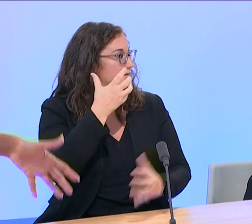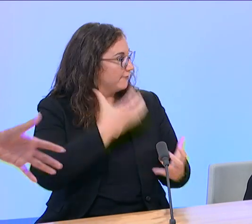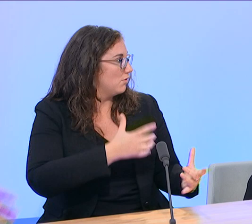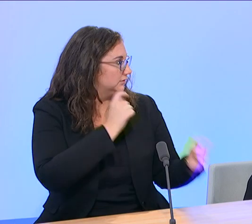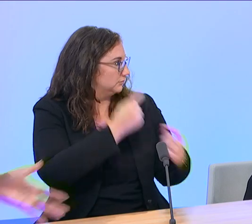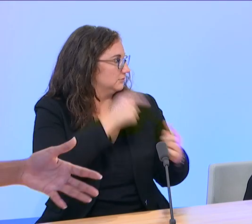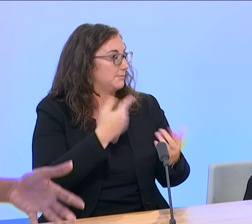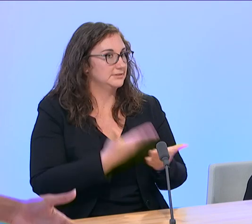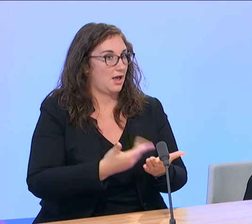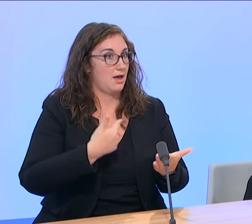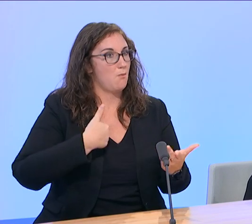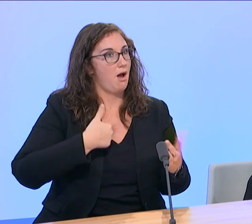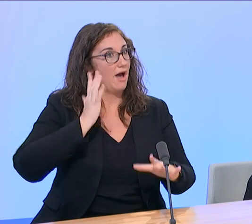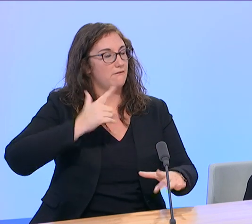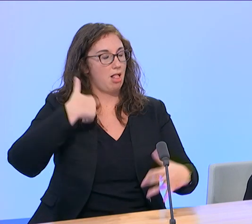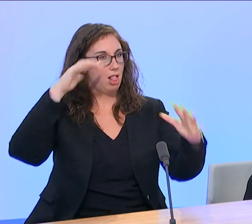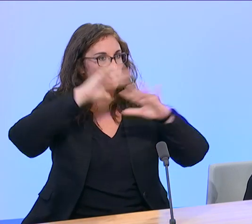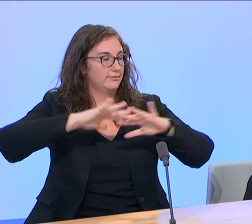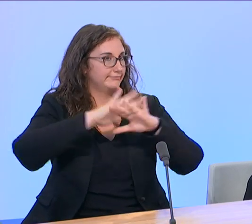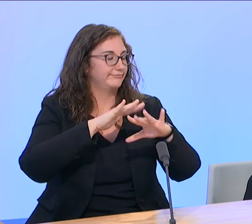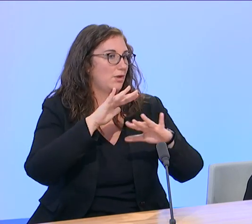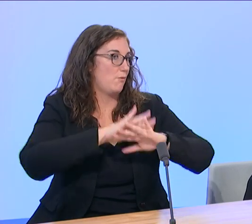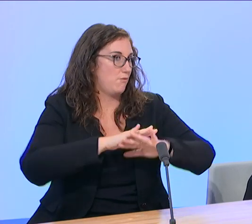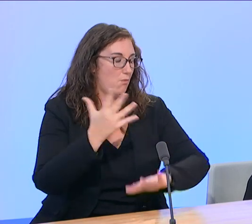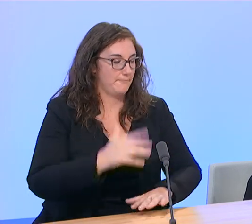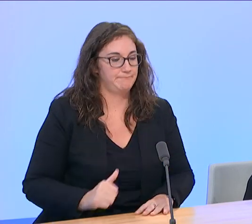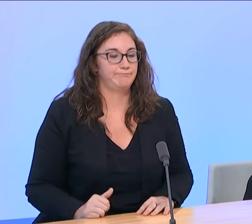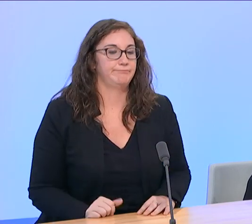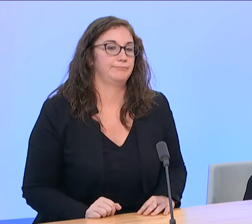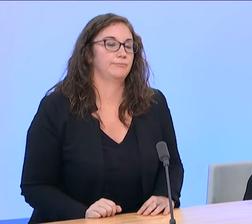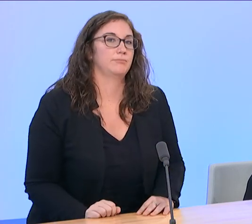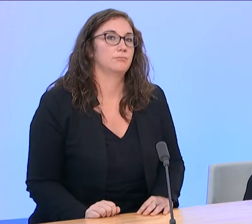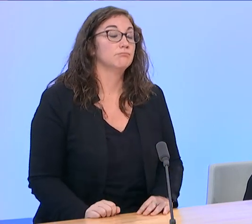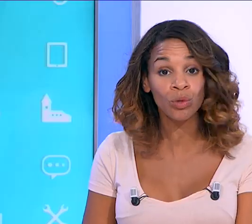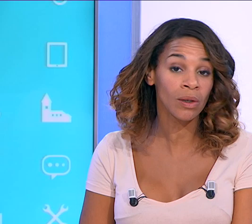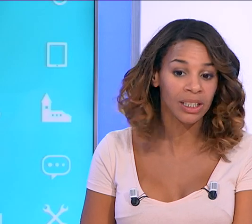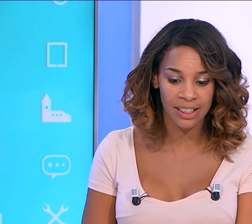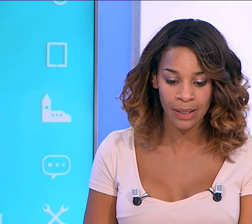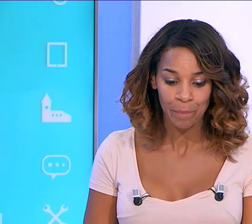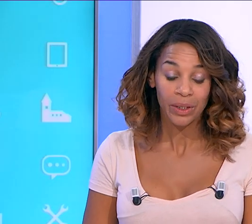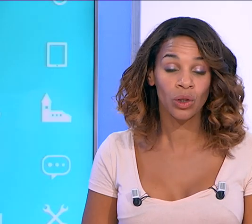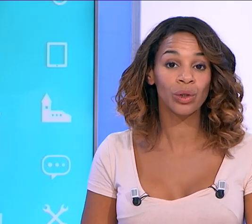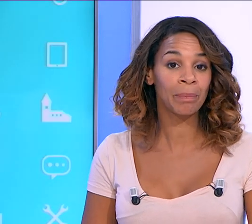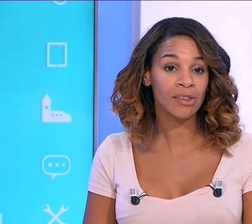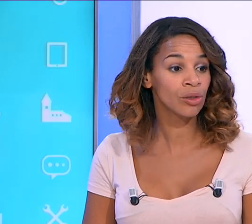-même, j'ai pu faire avant, bien sûr, d'apprendre à vous connaître. Cet amalgame qui nous fait penser tous, ou quasi, que les personnes